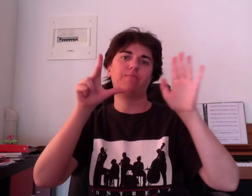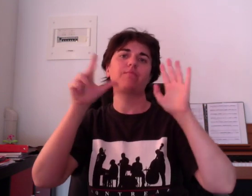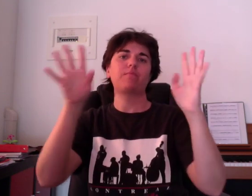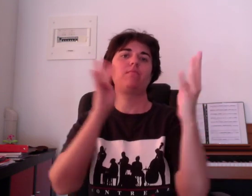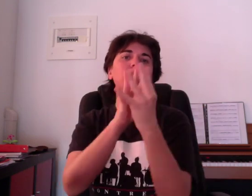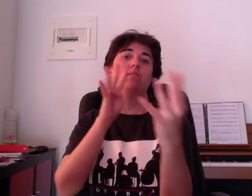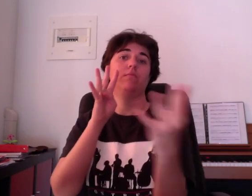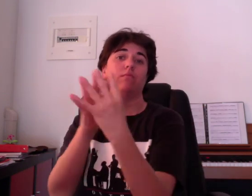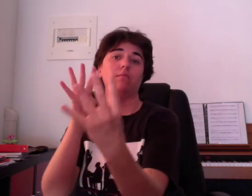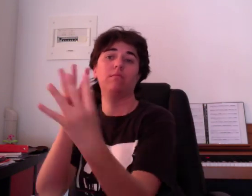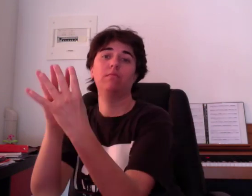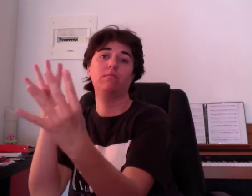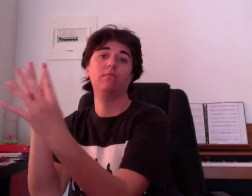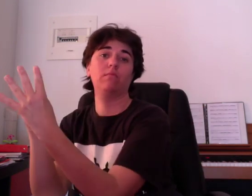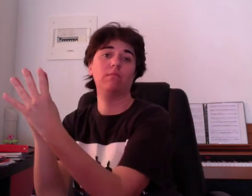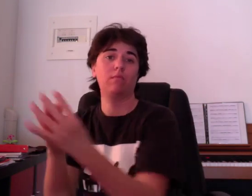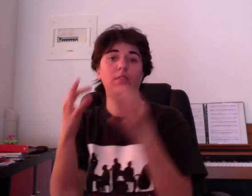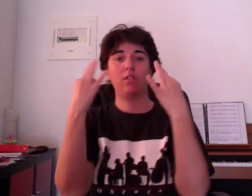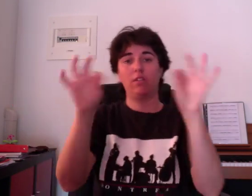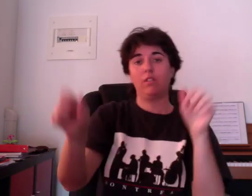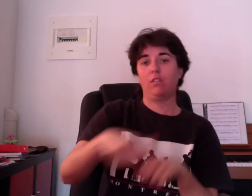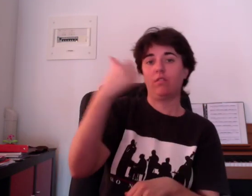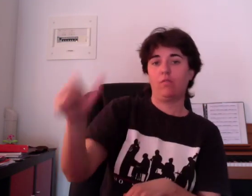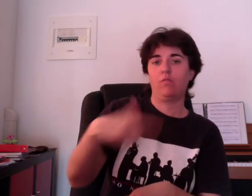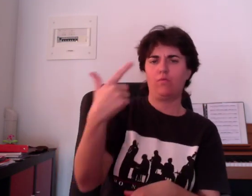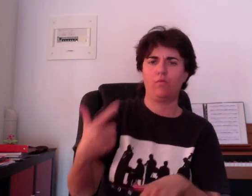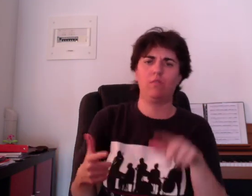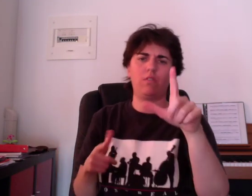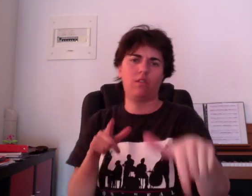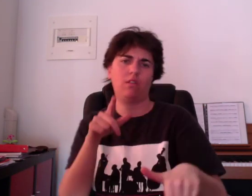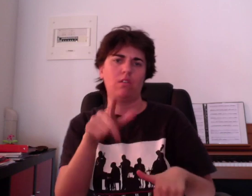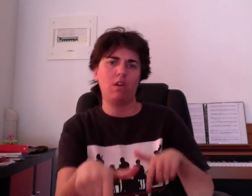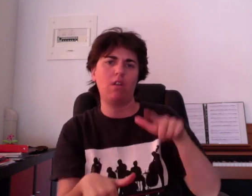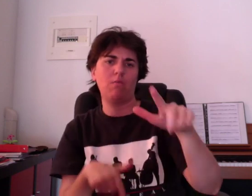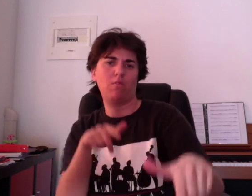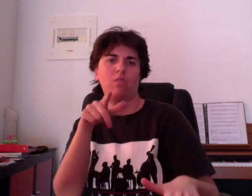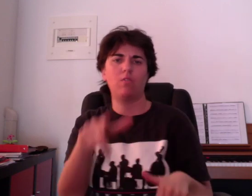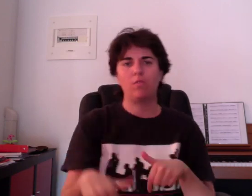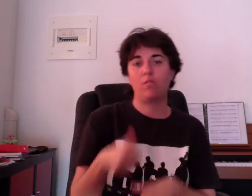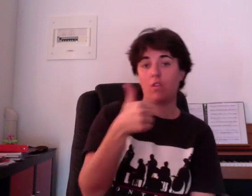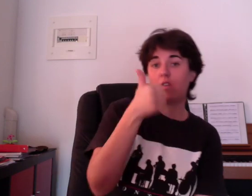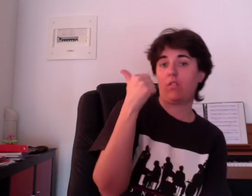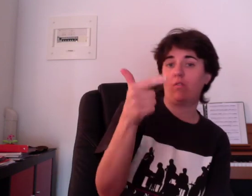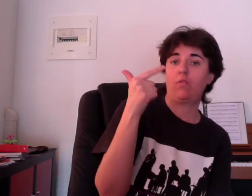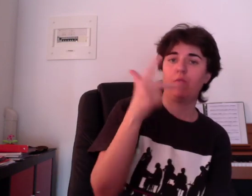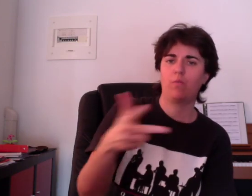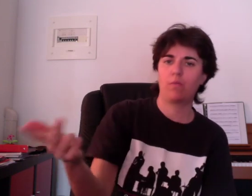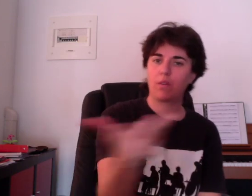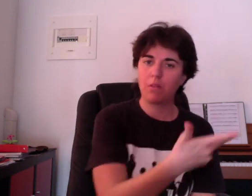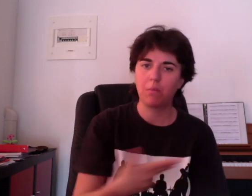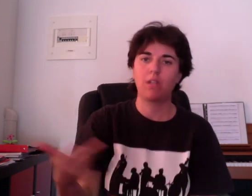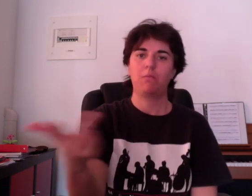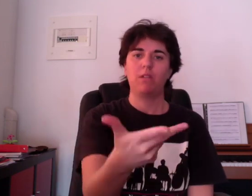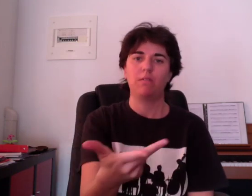non Un, trois, plus, man, autre non deux, trois, plus, man